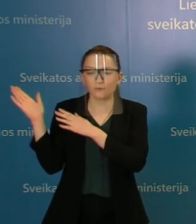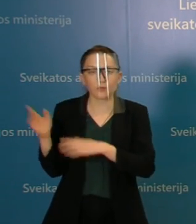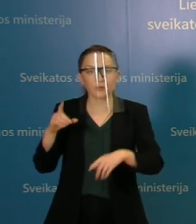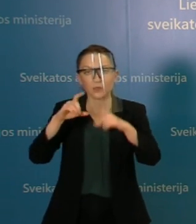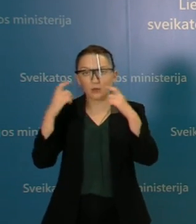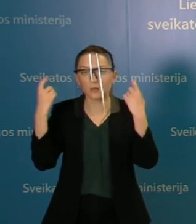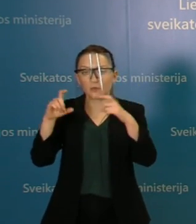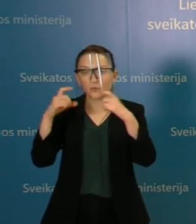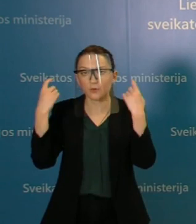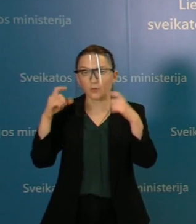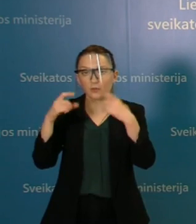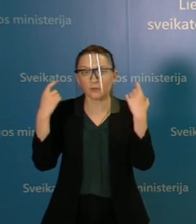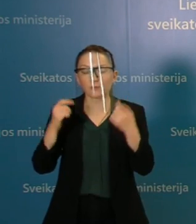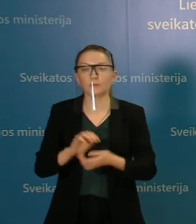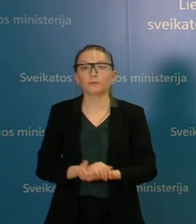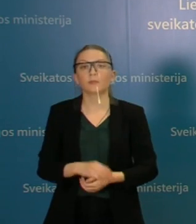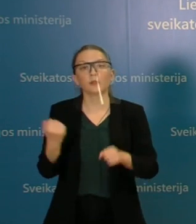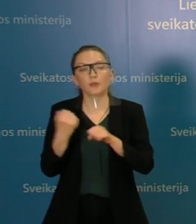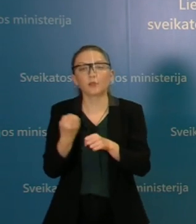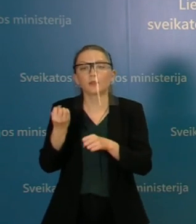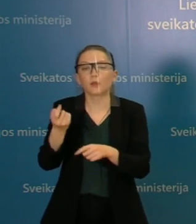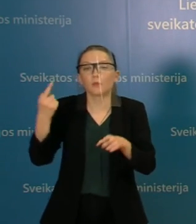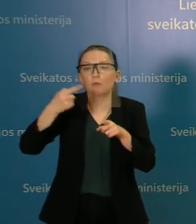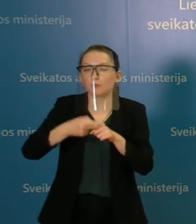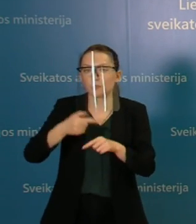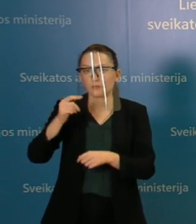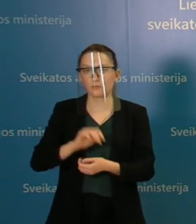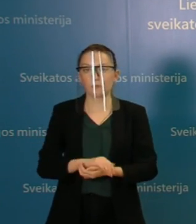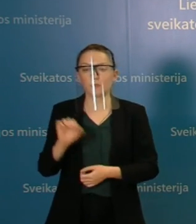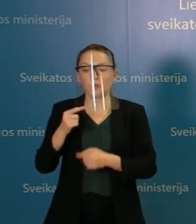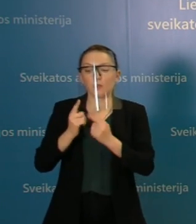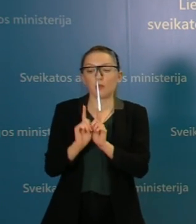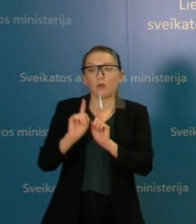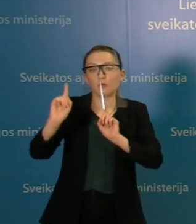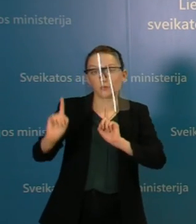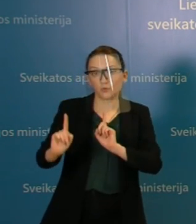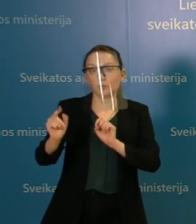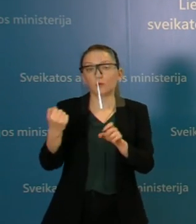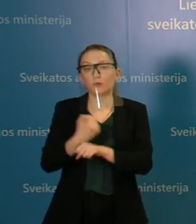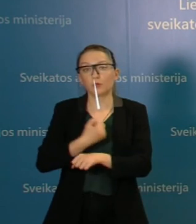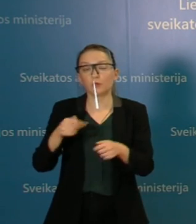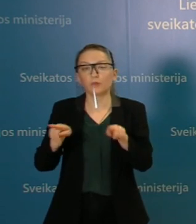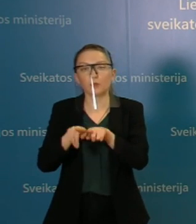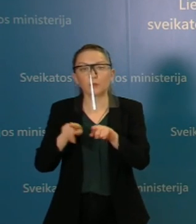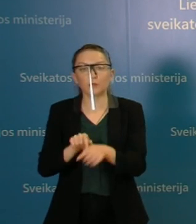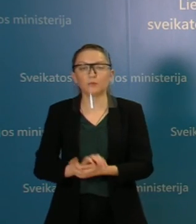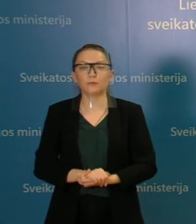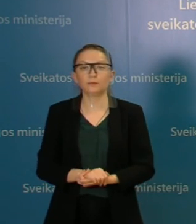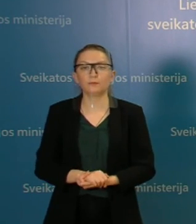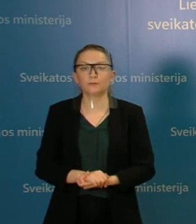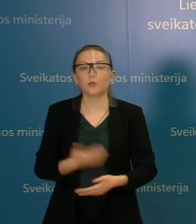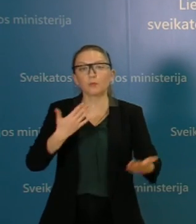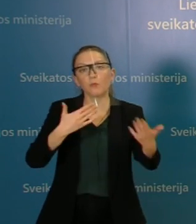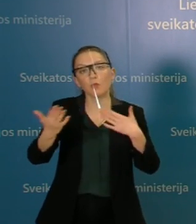Aišku, ta kaukės vienbuvimas reikėtų be vėjonės nepamiršti ir atstumo išlaikymo, arba apskritai tas